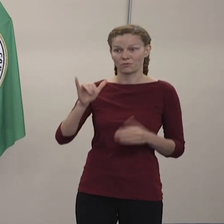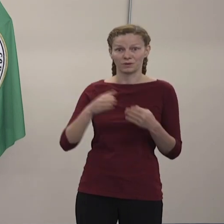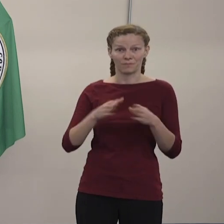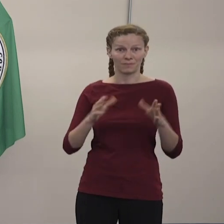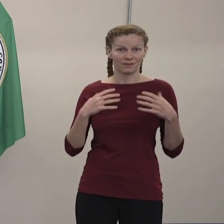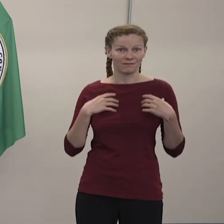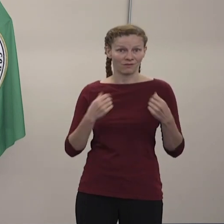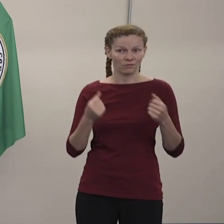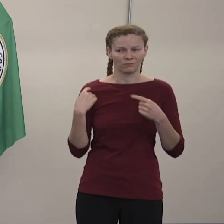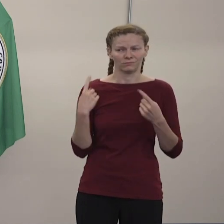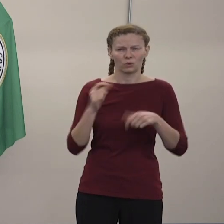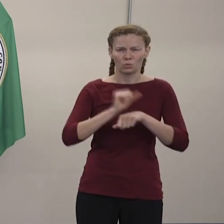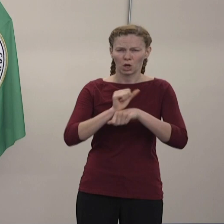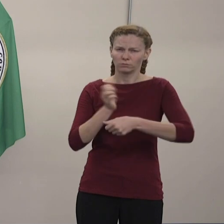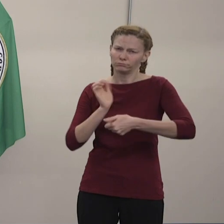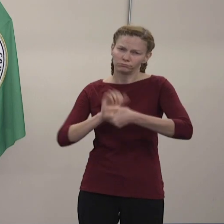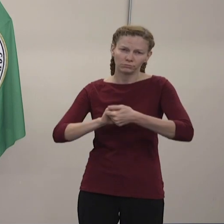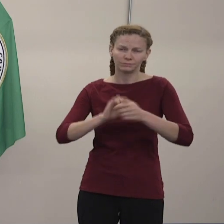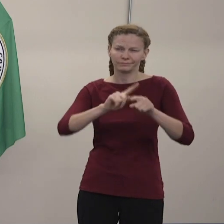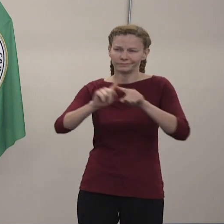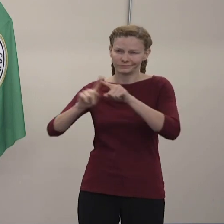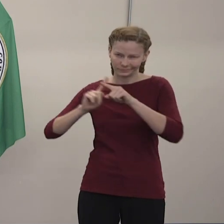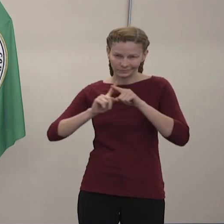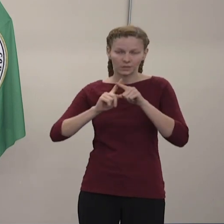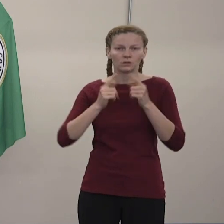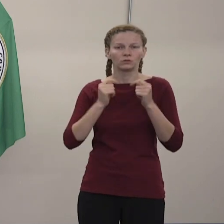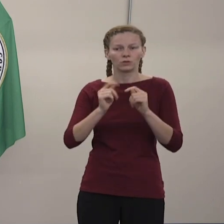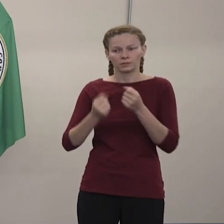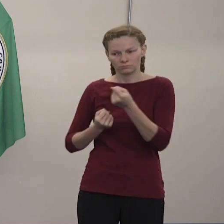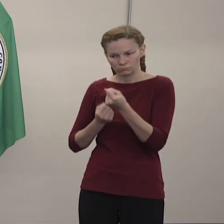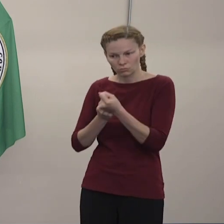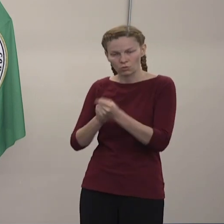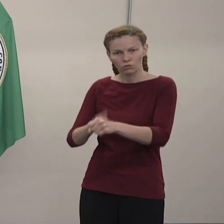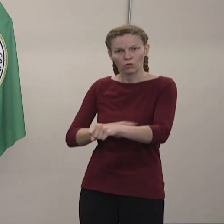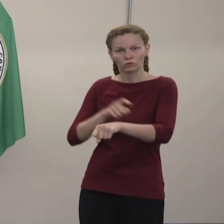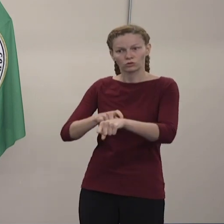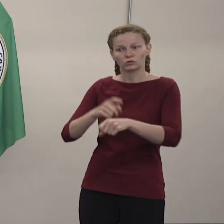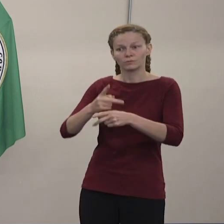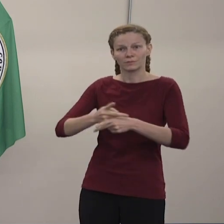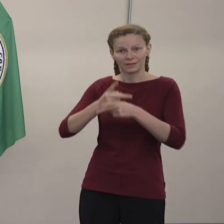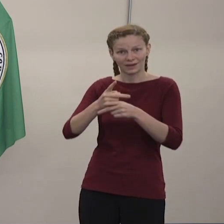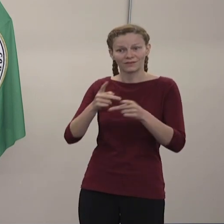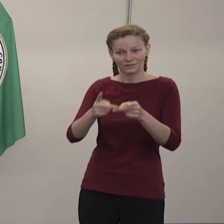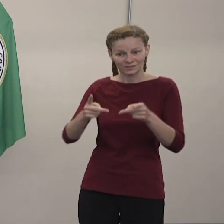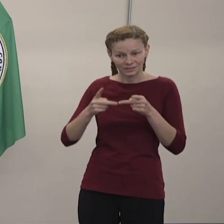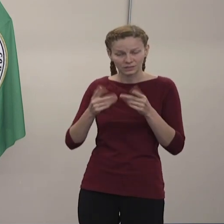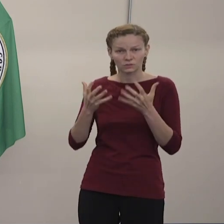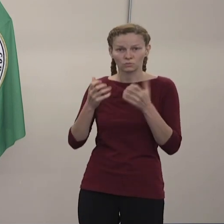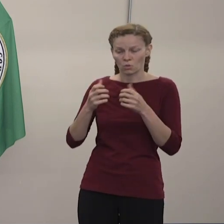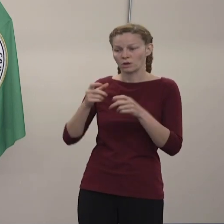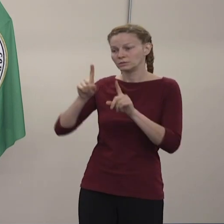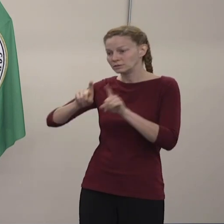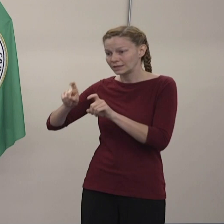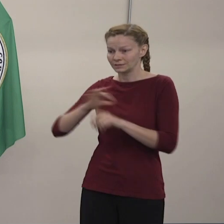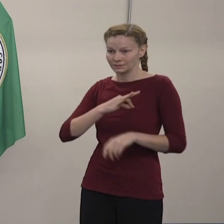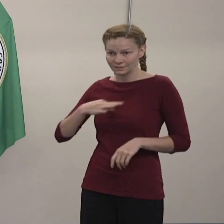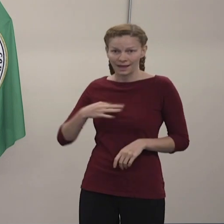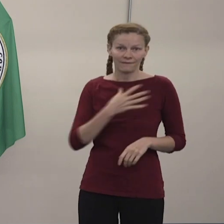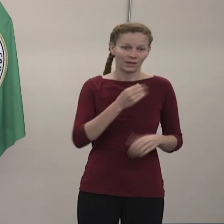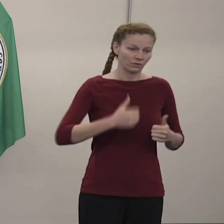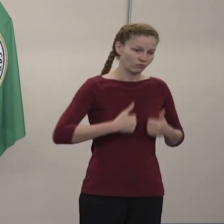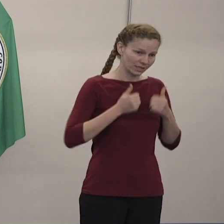PONCOM está trabajando con muchos profesionales para dar ayuda a estas instalaciones de larga duración y poder hacer las pruebas a los residentes.